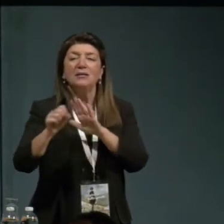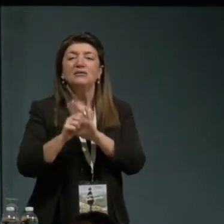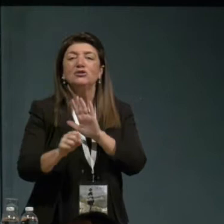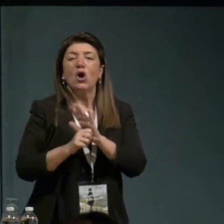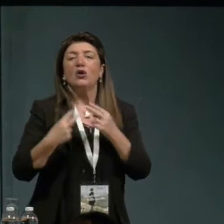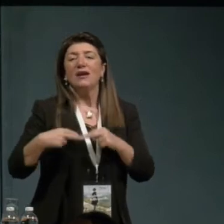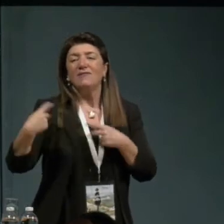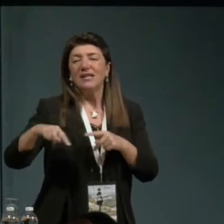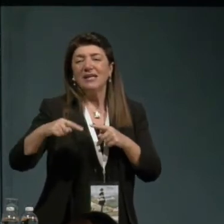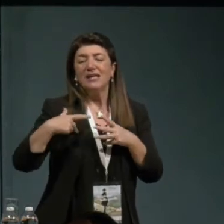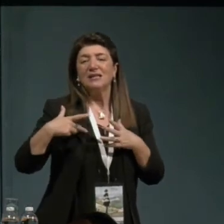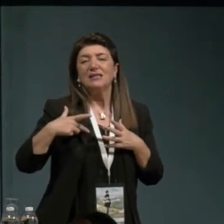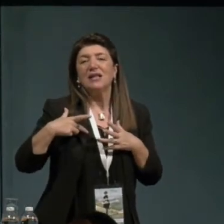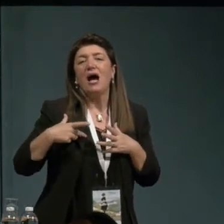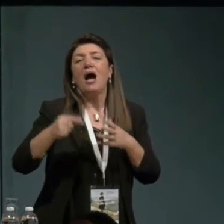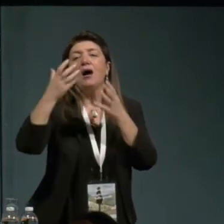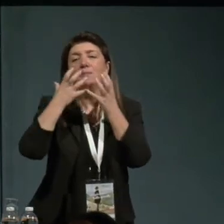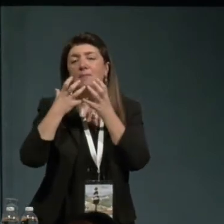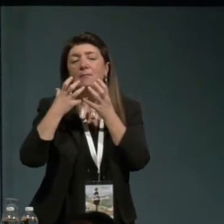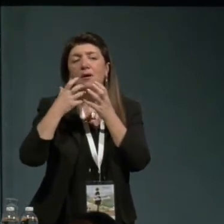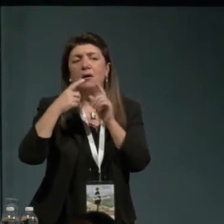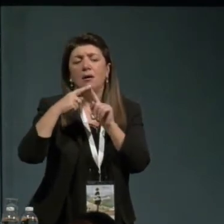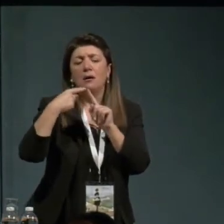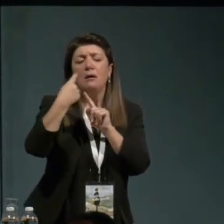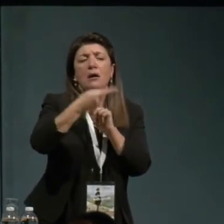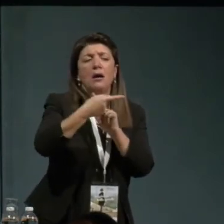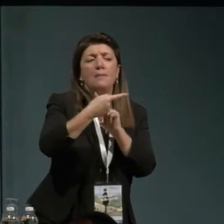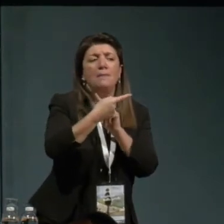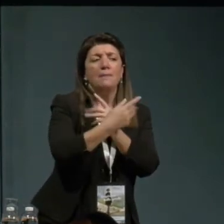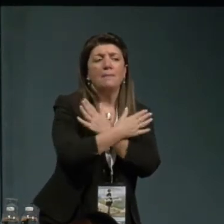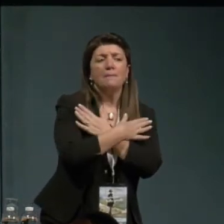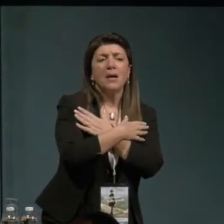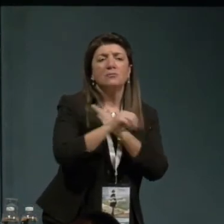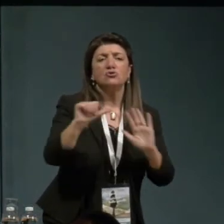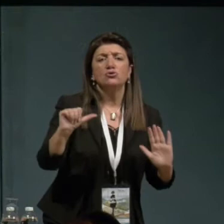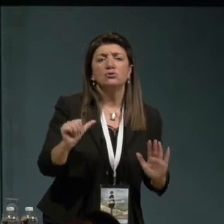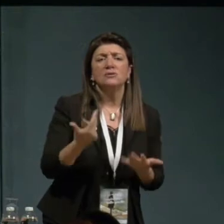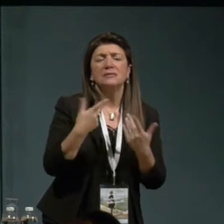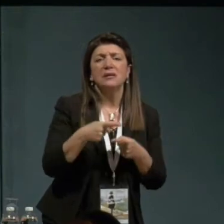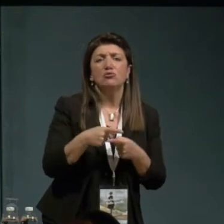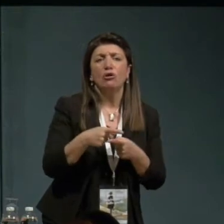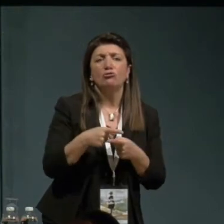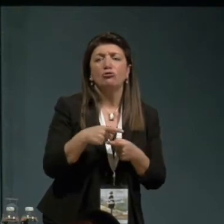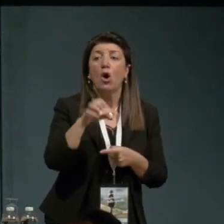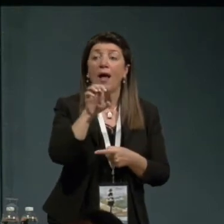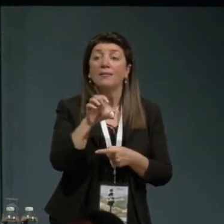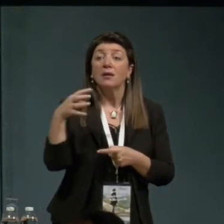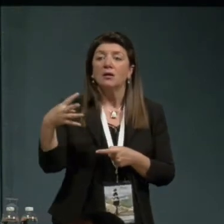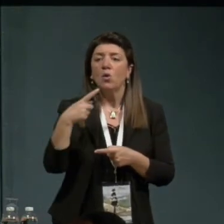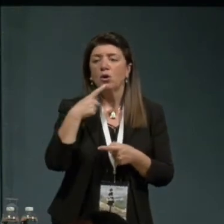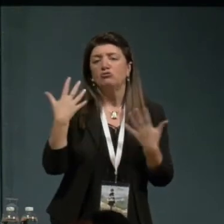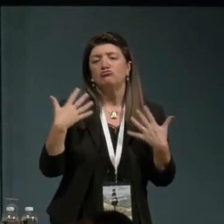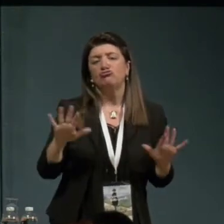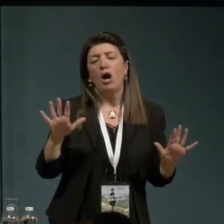maggio 68, Edgar Moreno è già tutto ciò, una coscienza